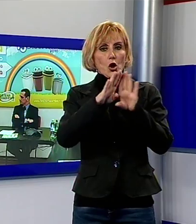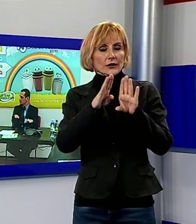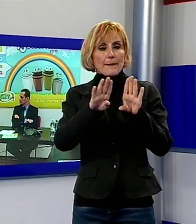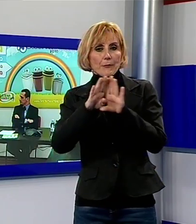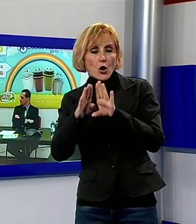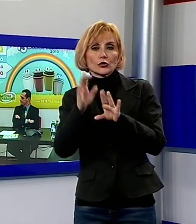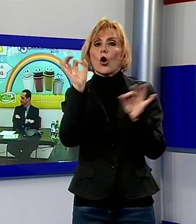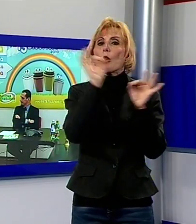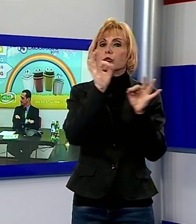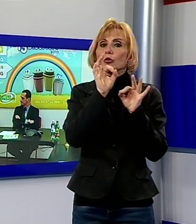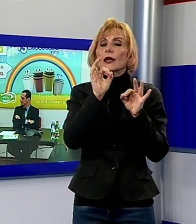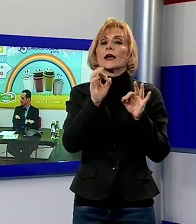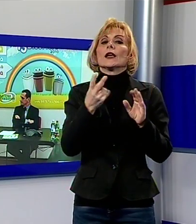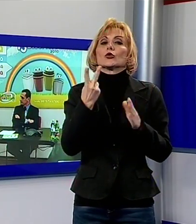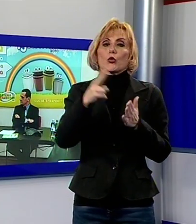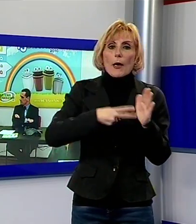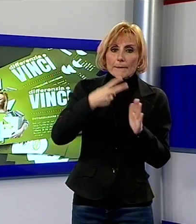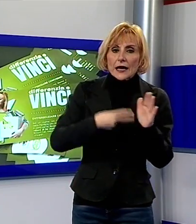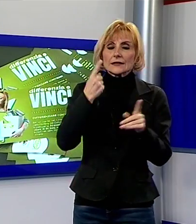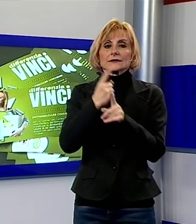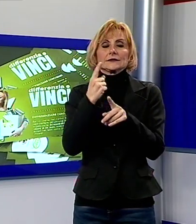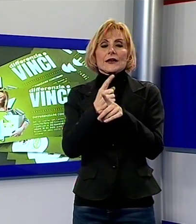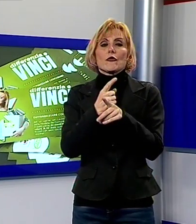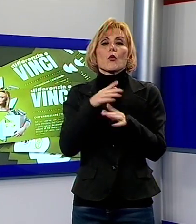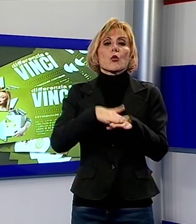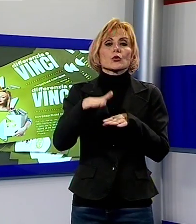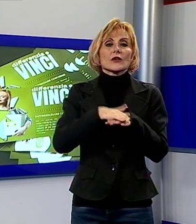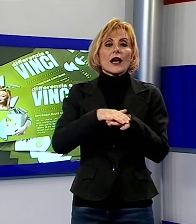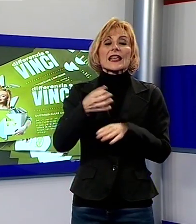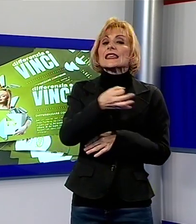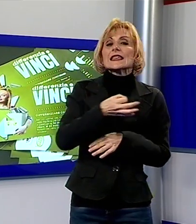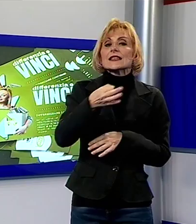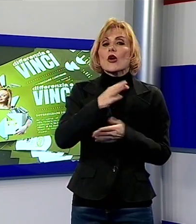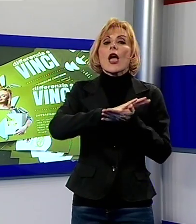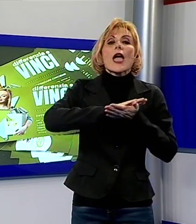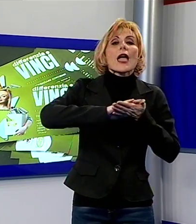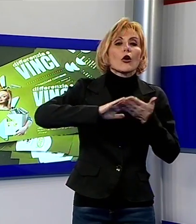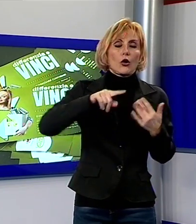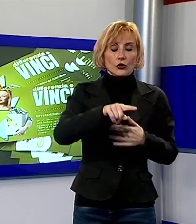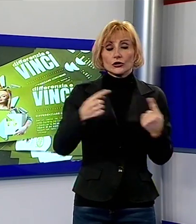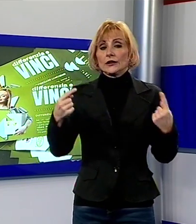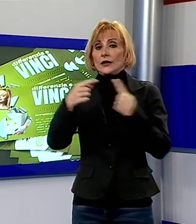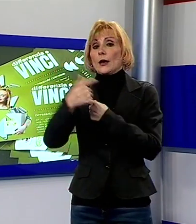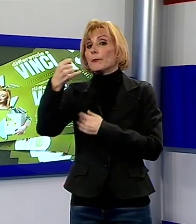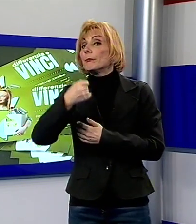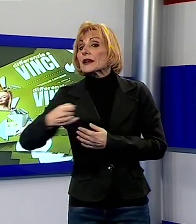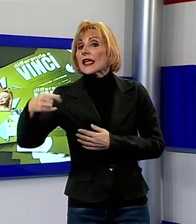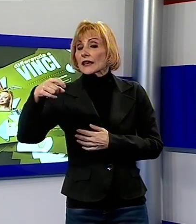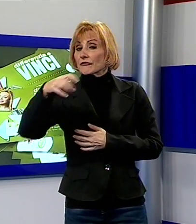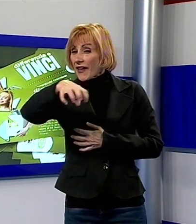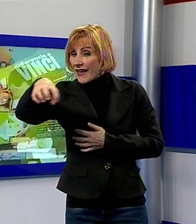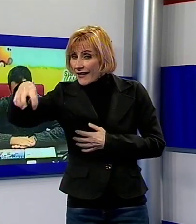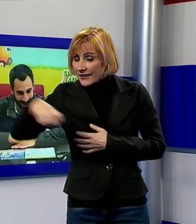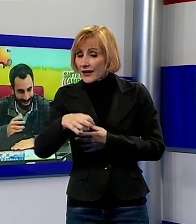30 volte nel bimestre le isole ecologiche a scomparsa. Per quanto riguarda la periferia invece, tra coloro che avranno